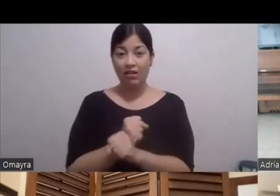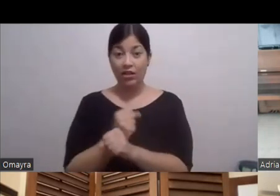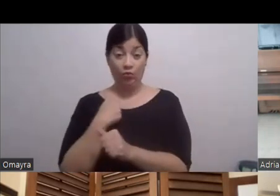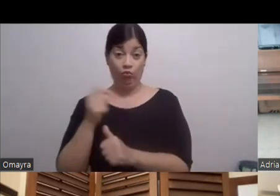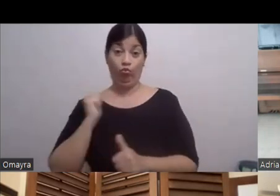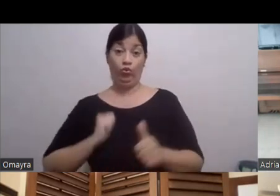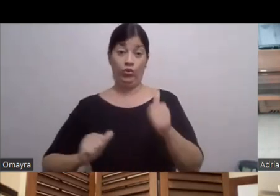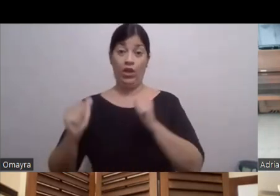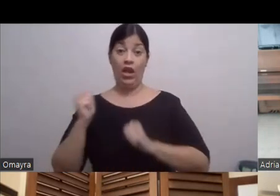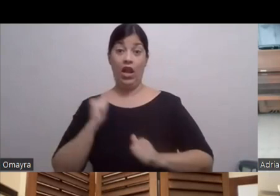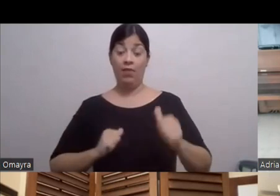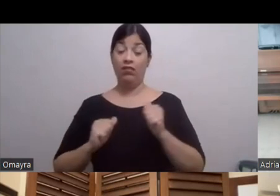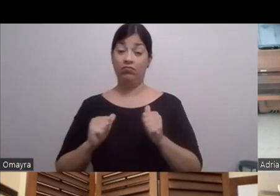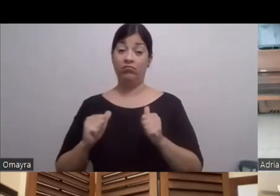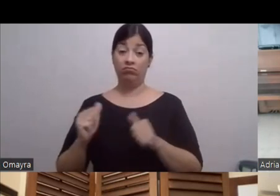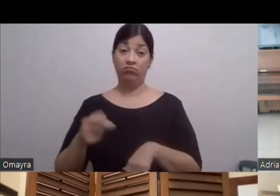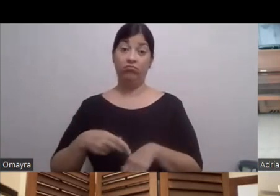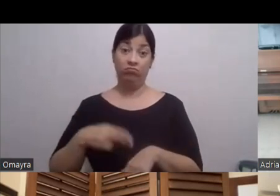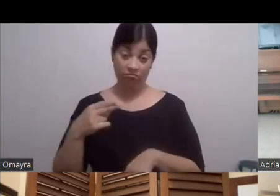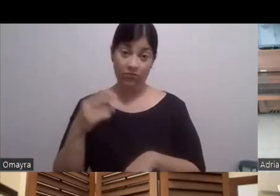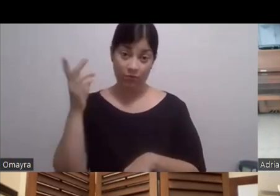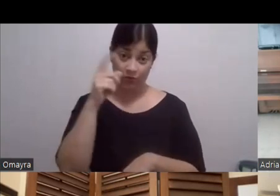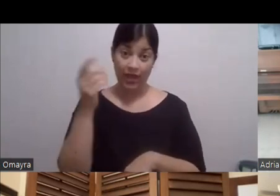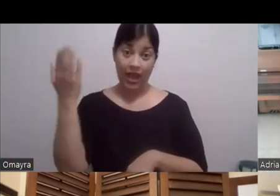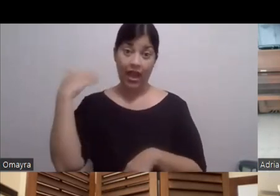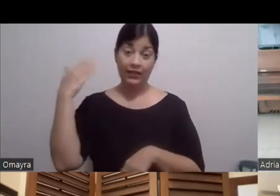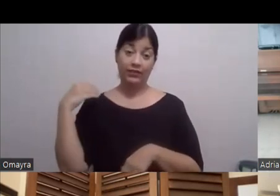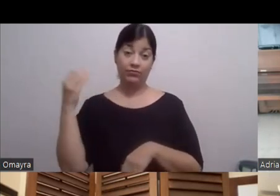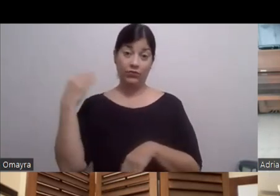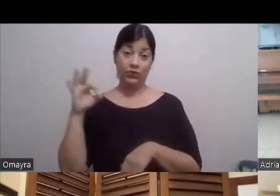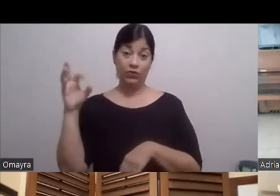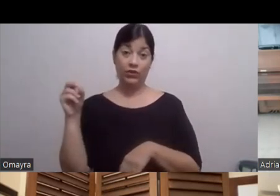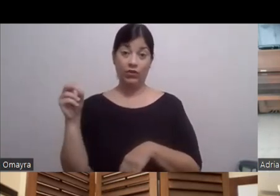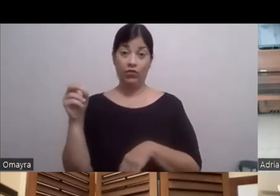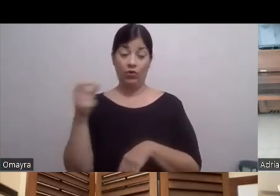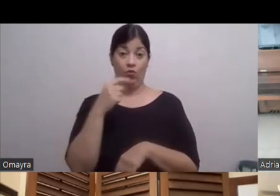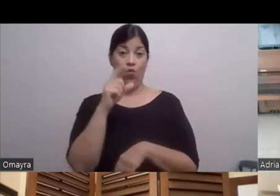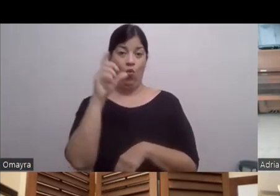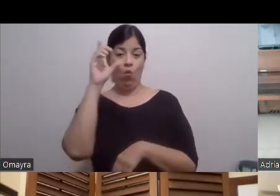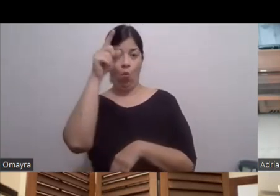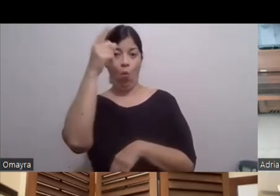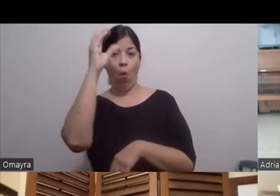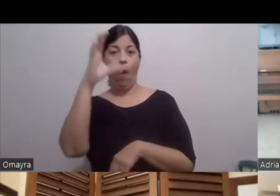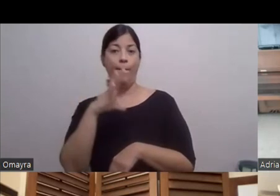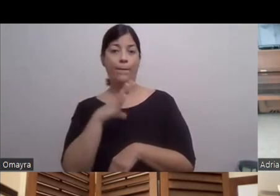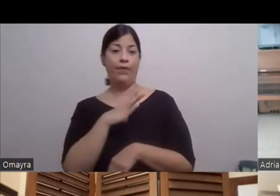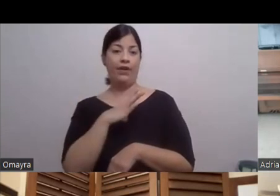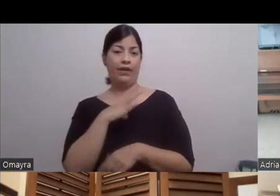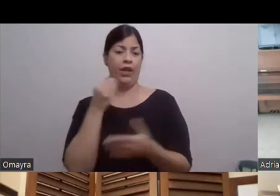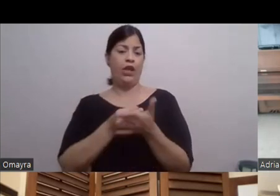Por lo de la La época La que se vivían Cuando los hacendados Querían una mujer Les valía madre Se la robaban Y ven tú a decirme